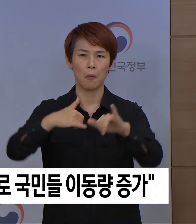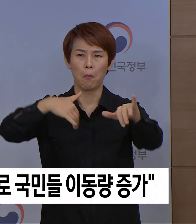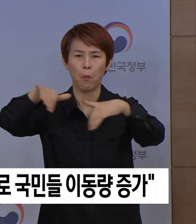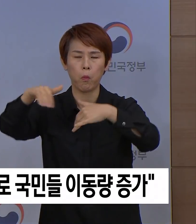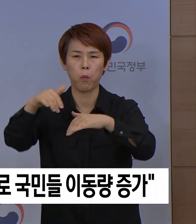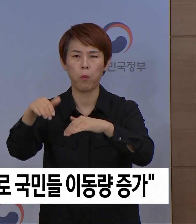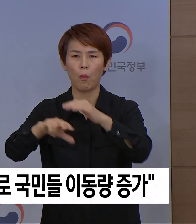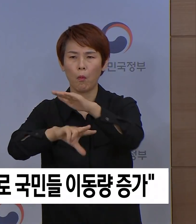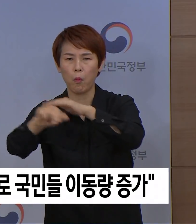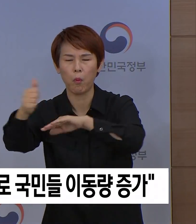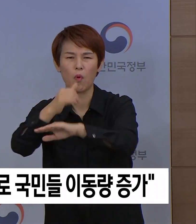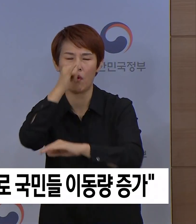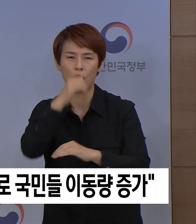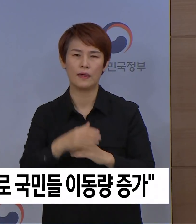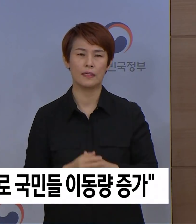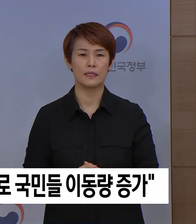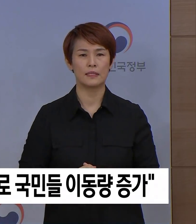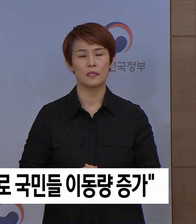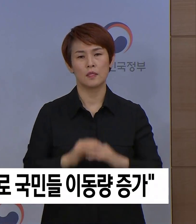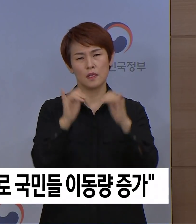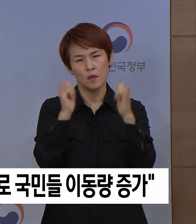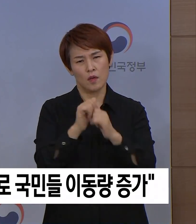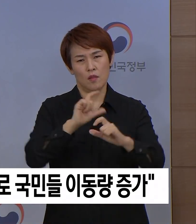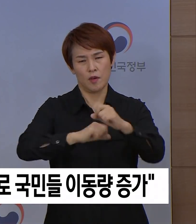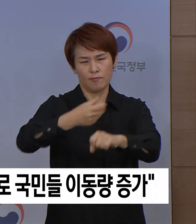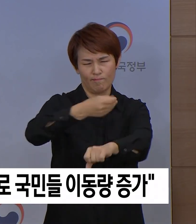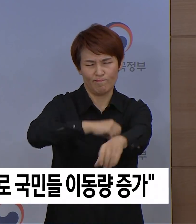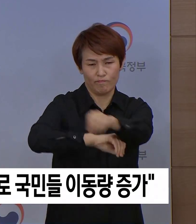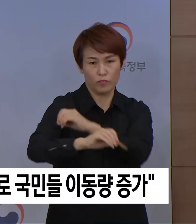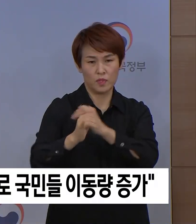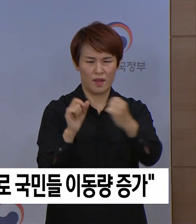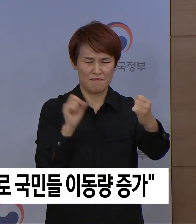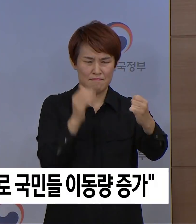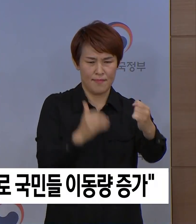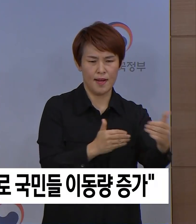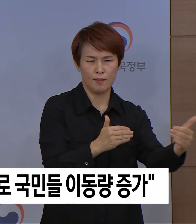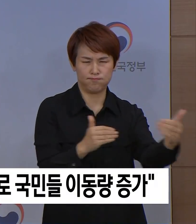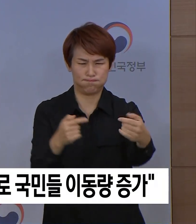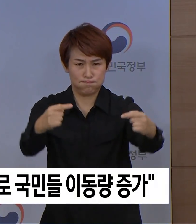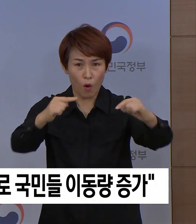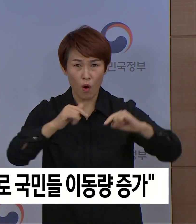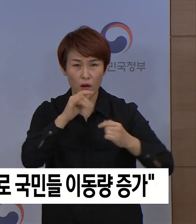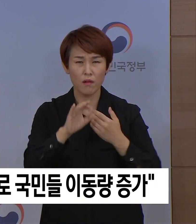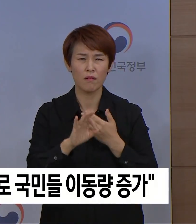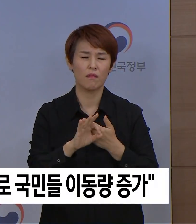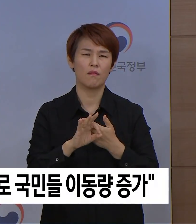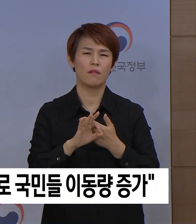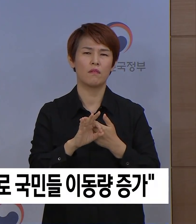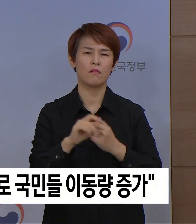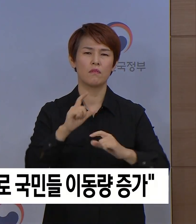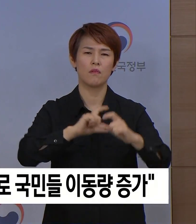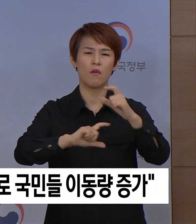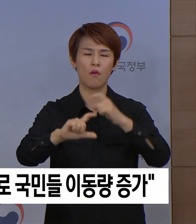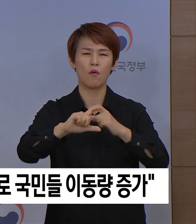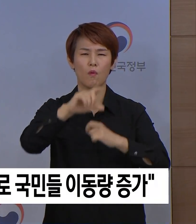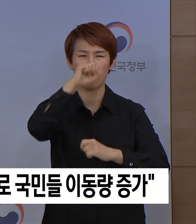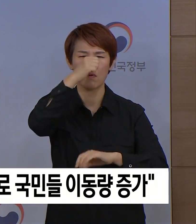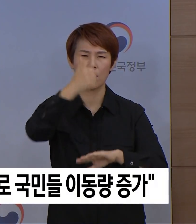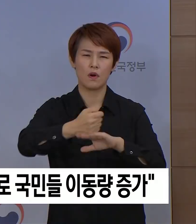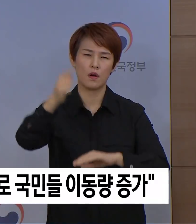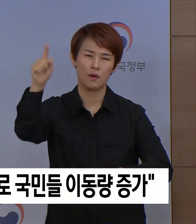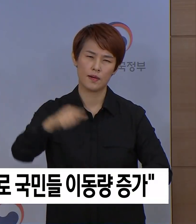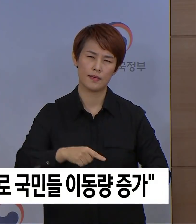우리 사회가 좀 더 적극적으로 사회적 거리두기에 동참했다면 지금보다 훨씬 더 좋은 결과가